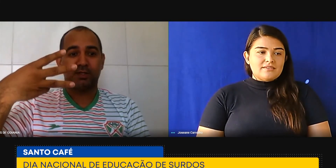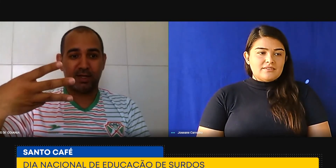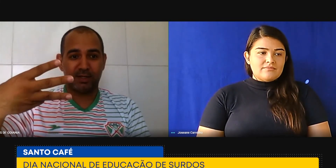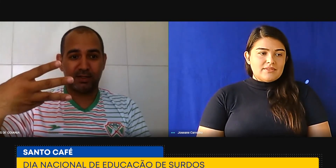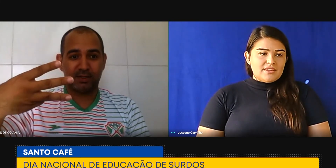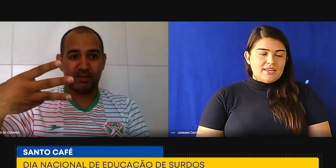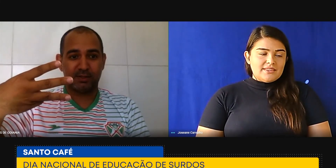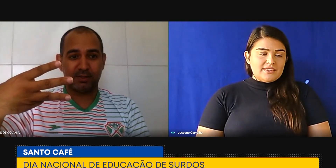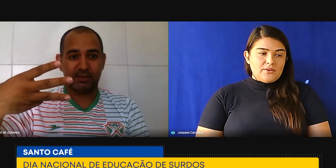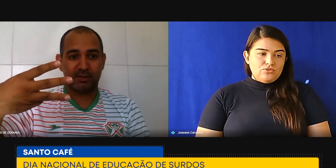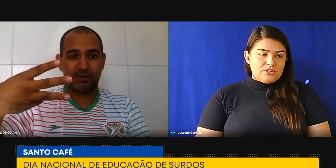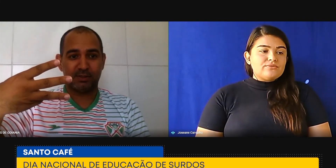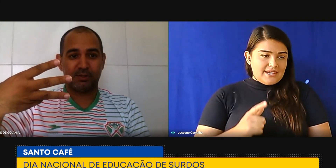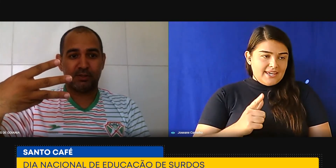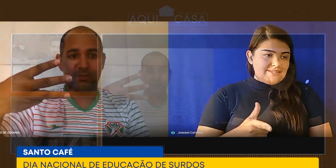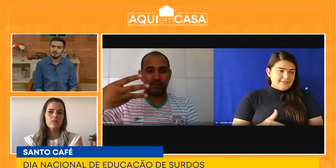Então, é o número 3,